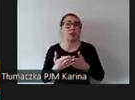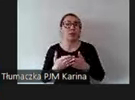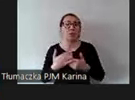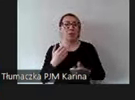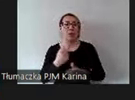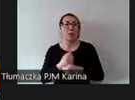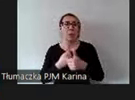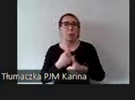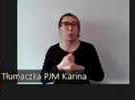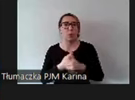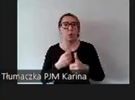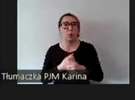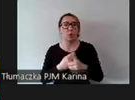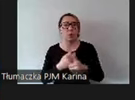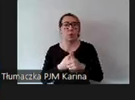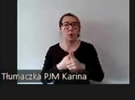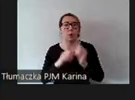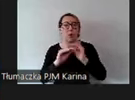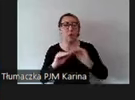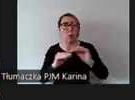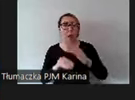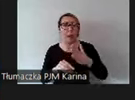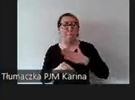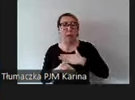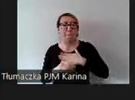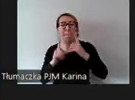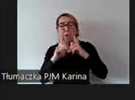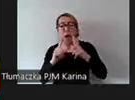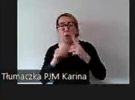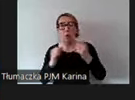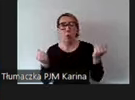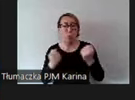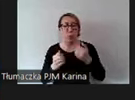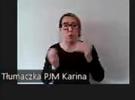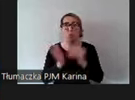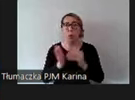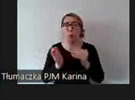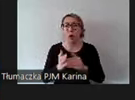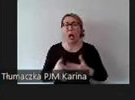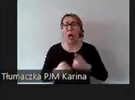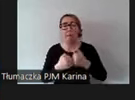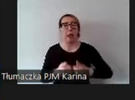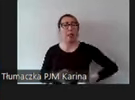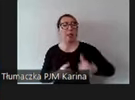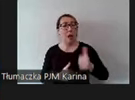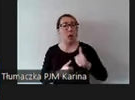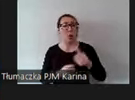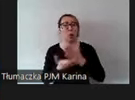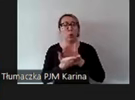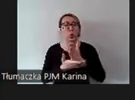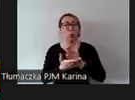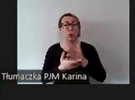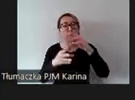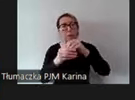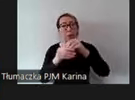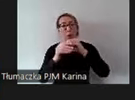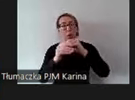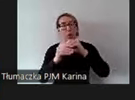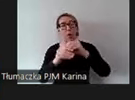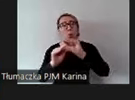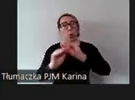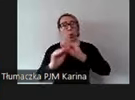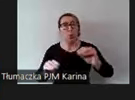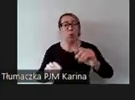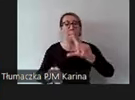bo mamy naprawdę ogromne potrzeby, żeby jakość świadczonych usług w zakresie nauczania PJM-u się